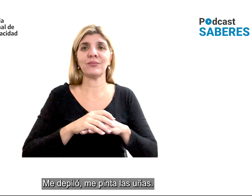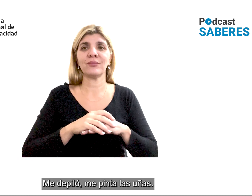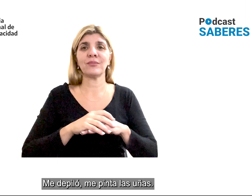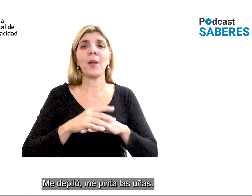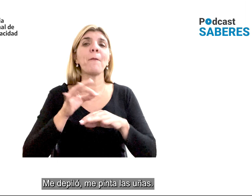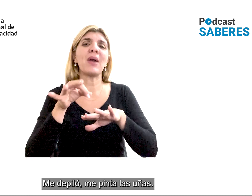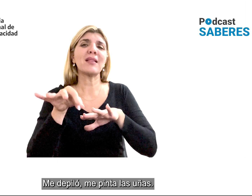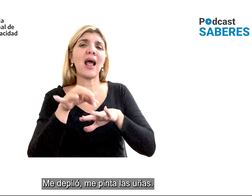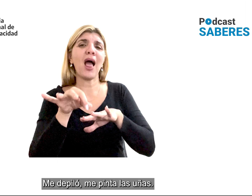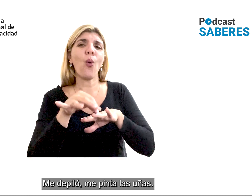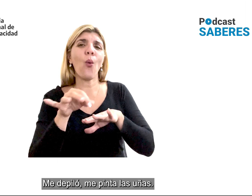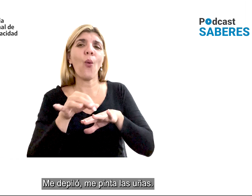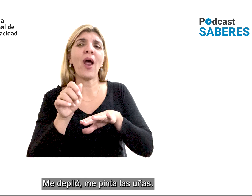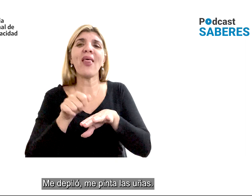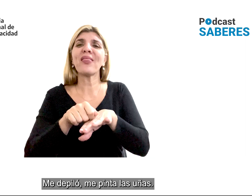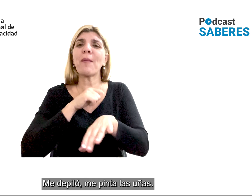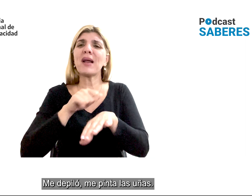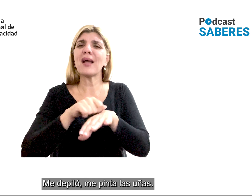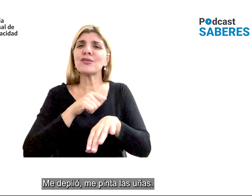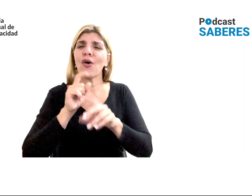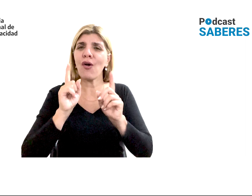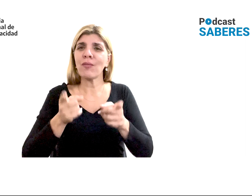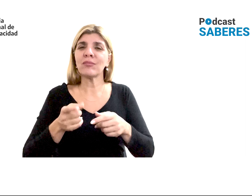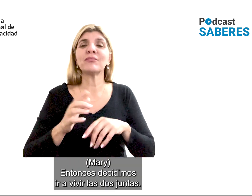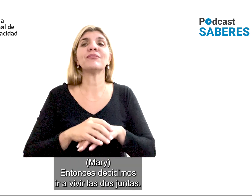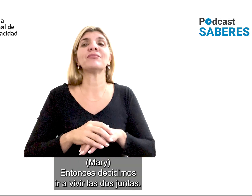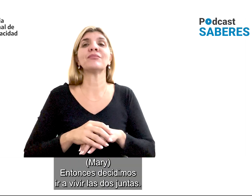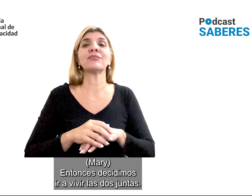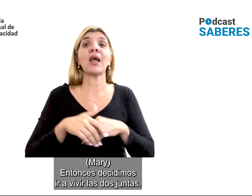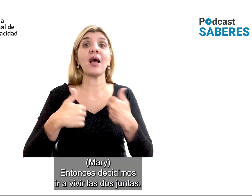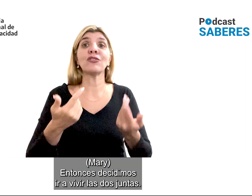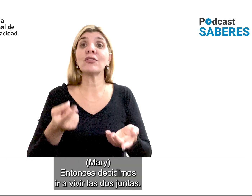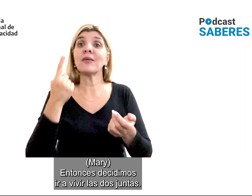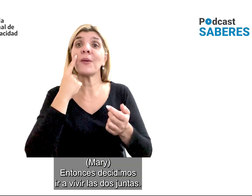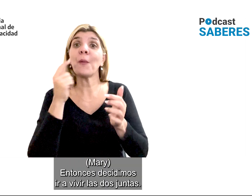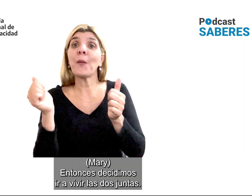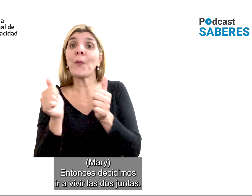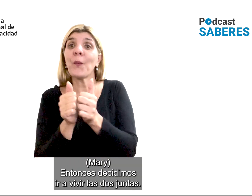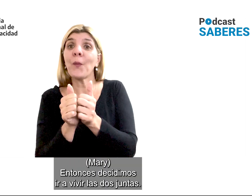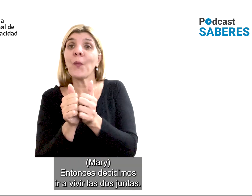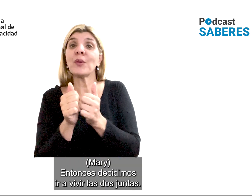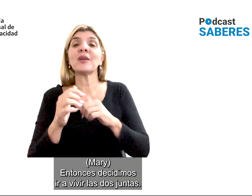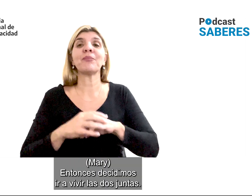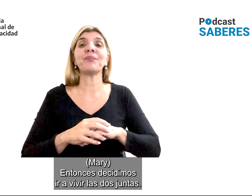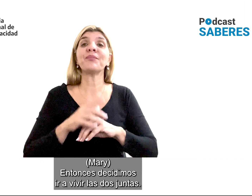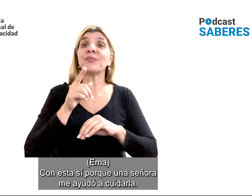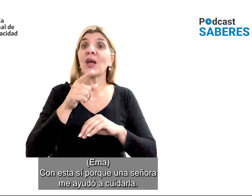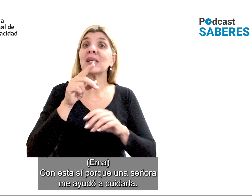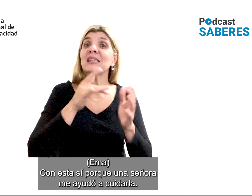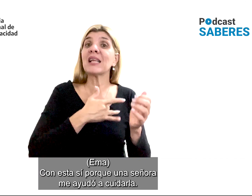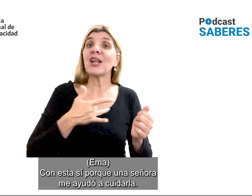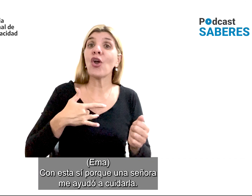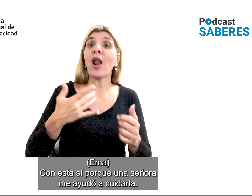Me despiló, me pinta la uña. Entonces decidimos ir a vivir las dos juntas.